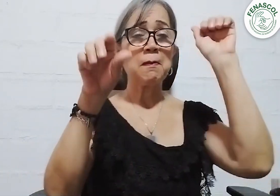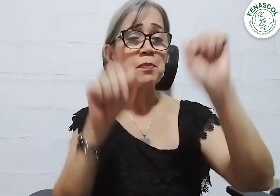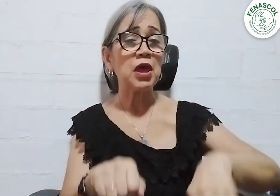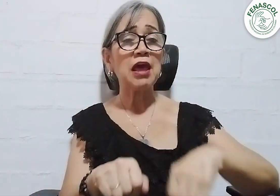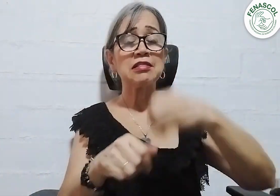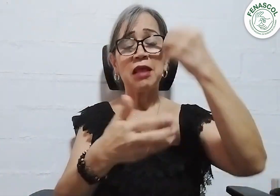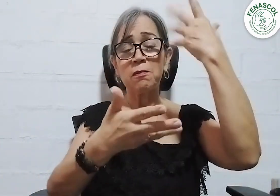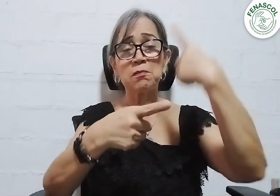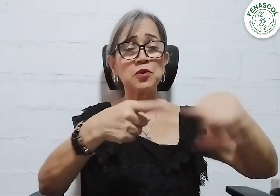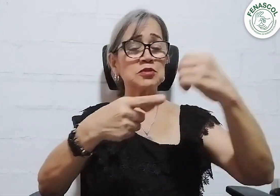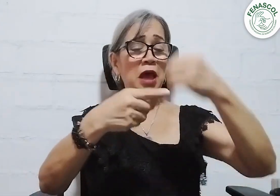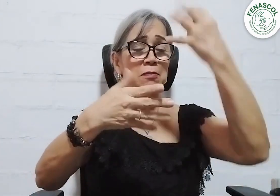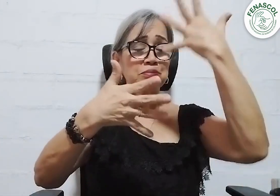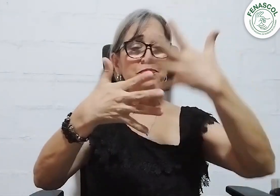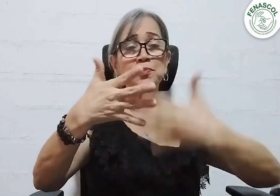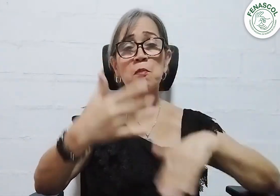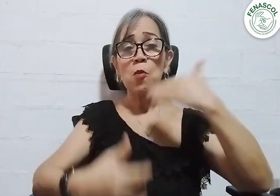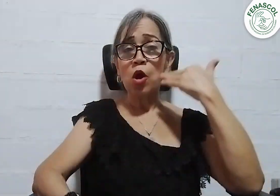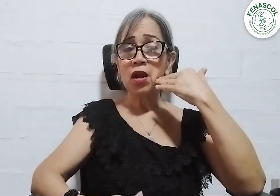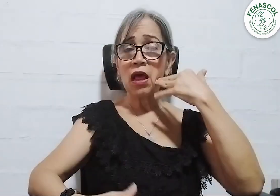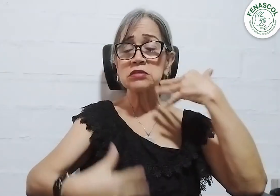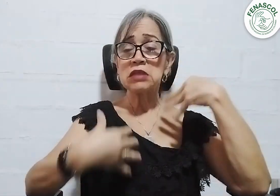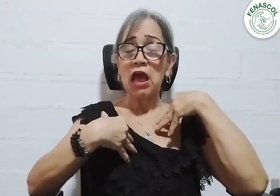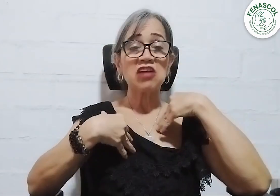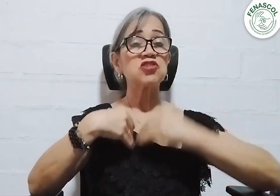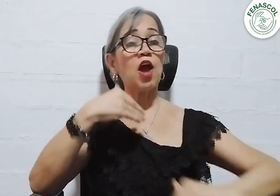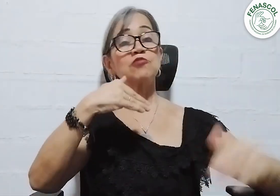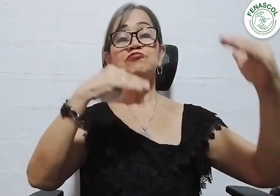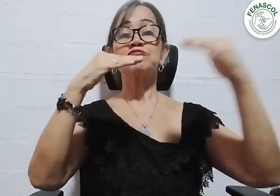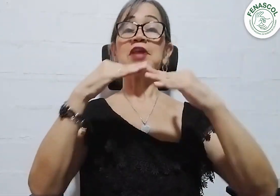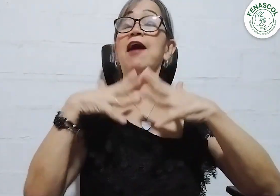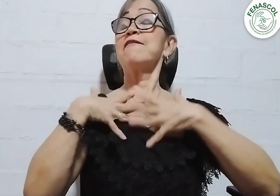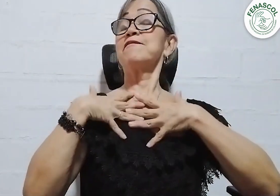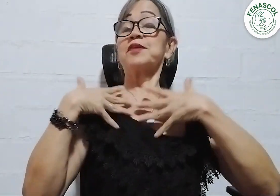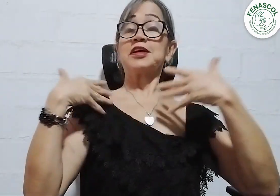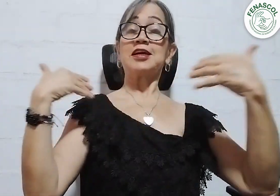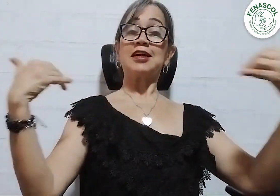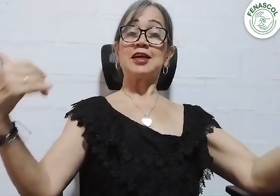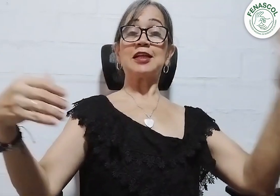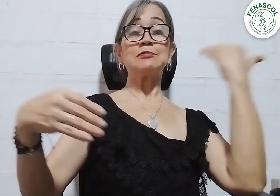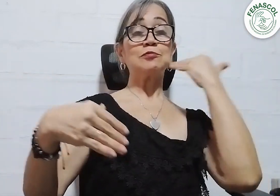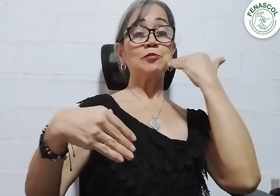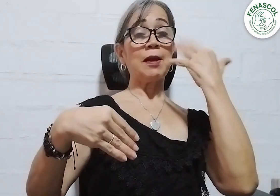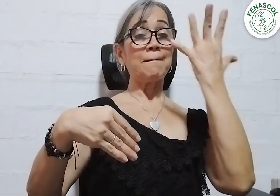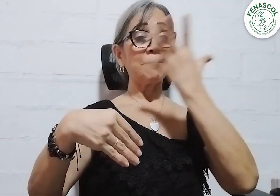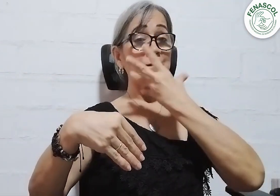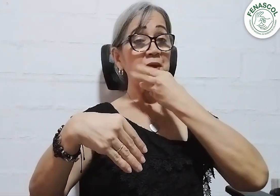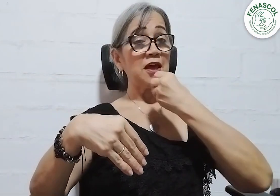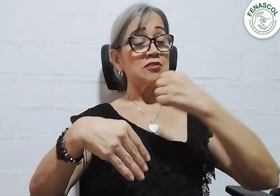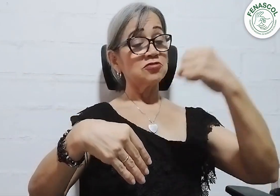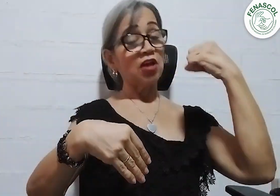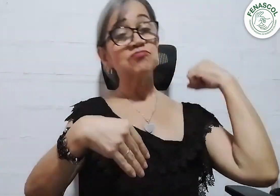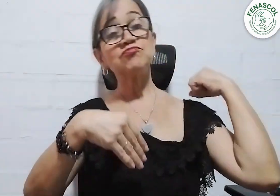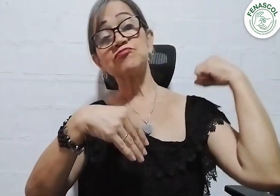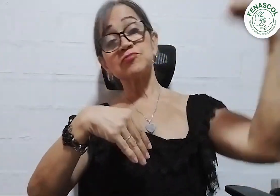Ejerciendo muchas labores, logrando la igualdad, lo que es motivo de felicidad para las mujeres,